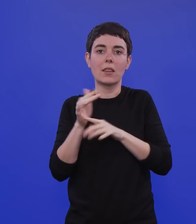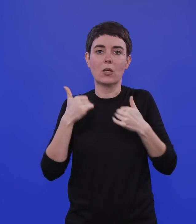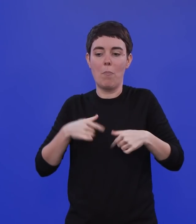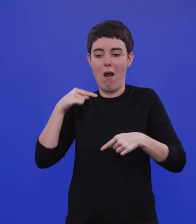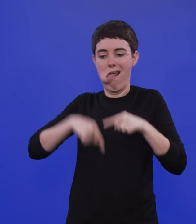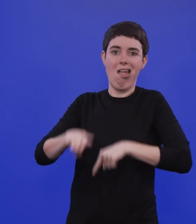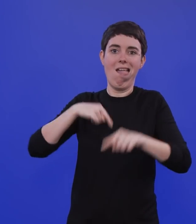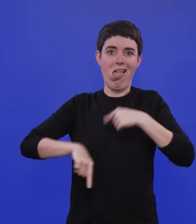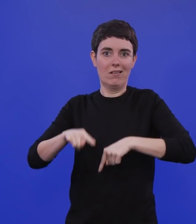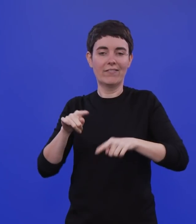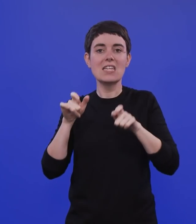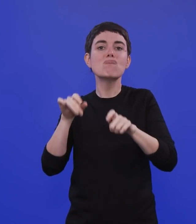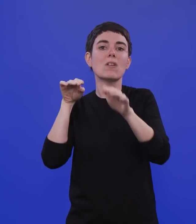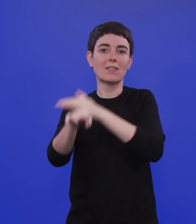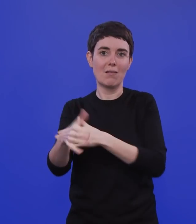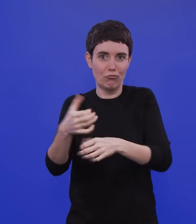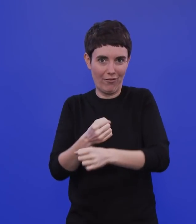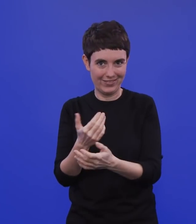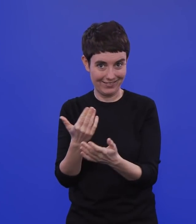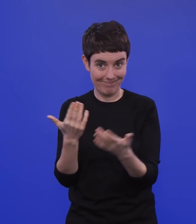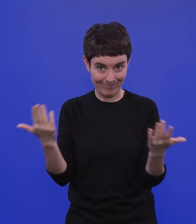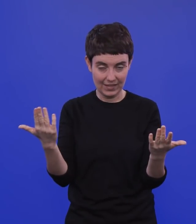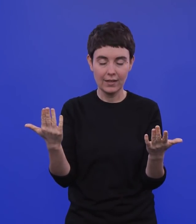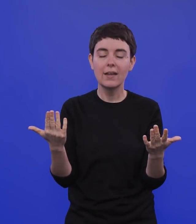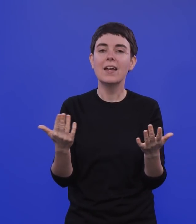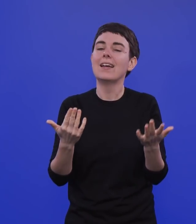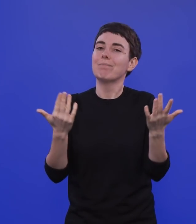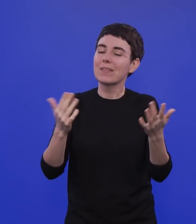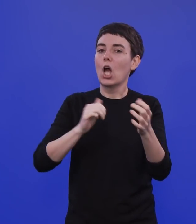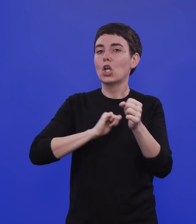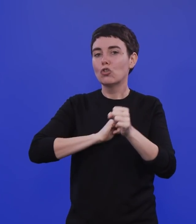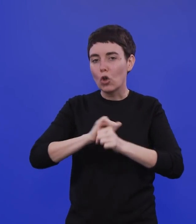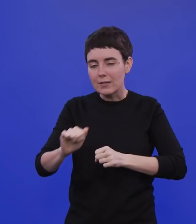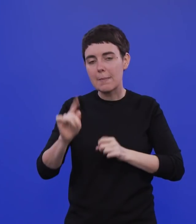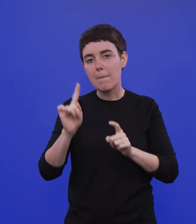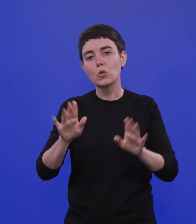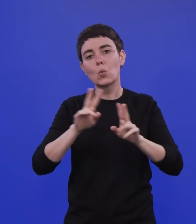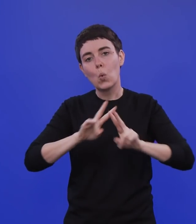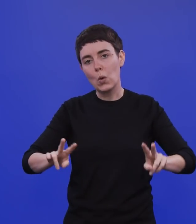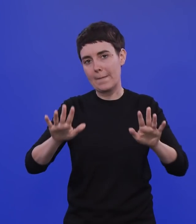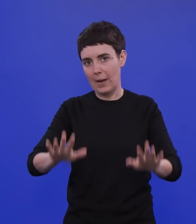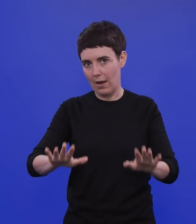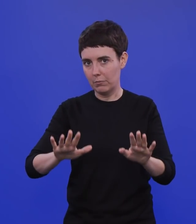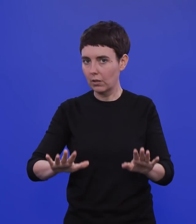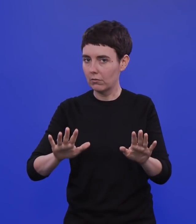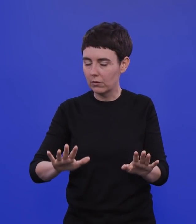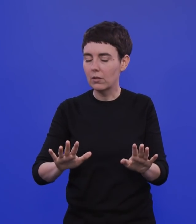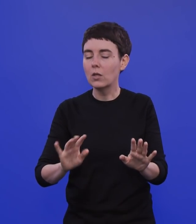Überlegung. Und man sollte auch hier wieder mit kühlem Kopf natürlich rangehen und sich erst mal vergewissern. Die Tatsache, dass das